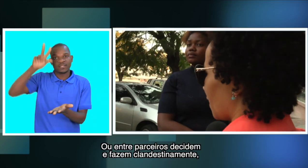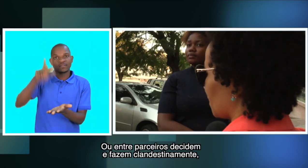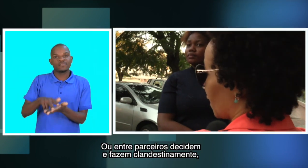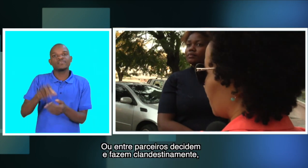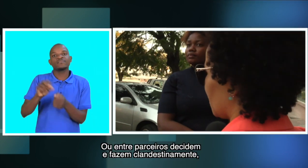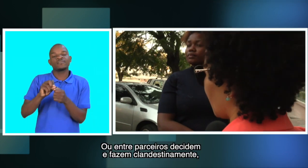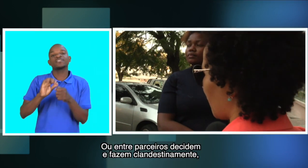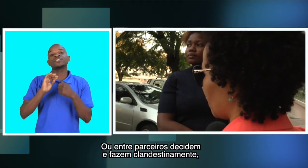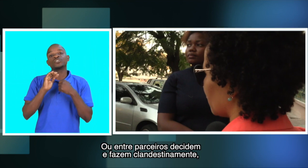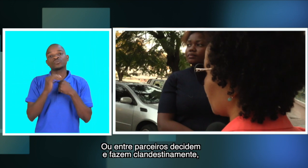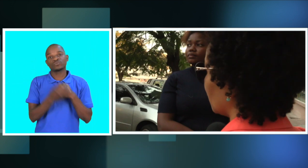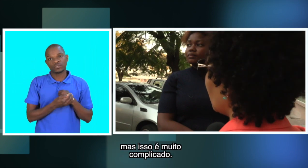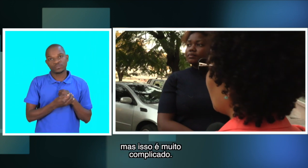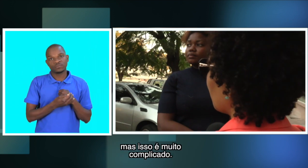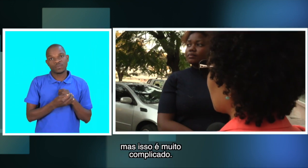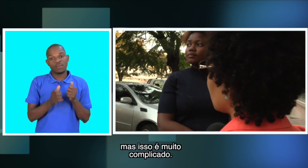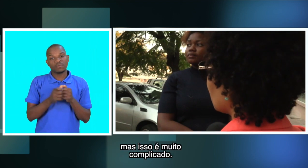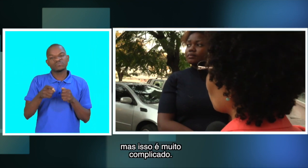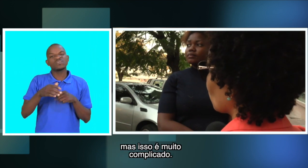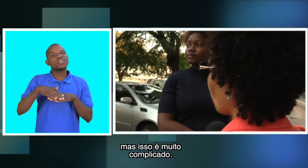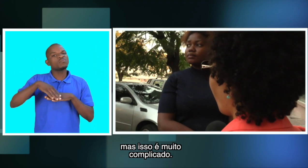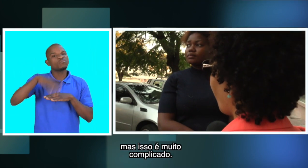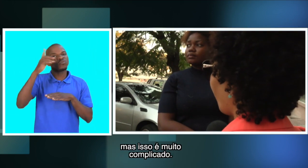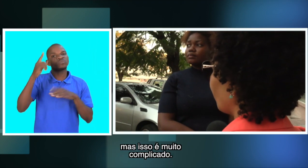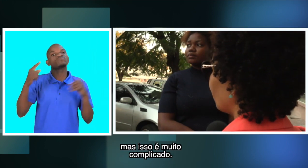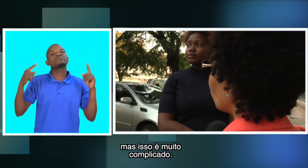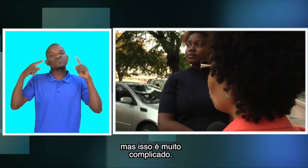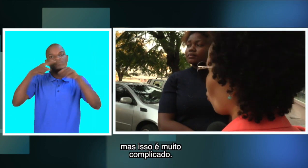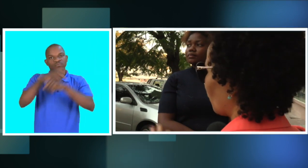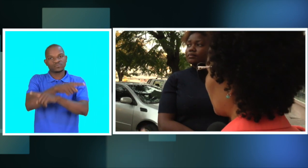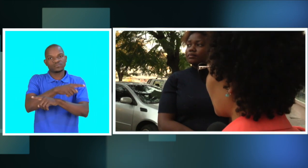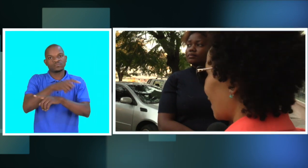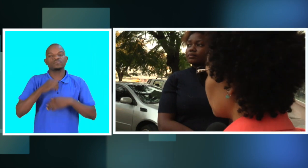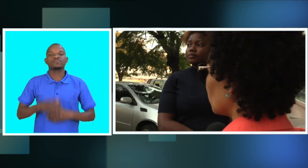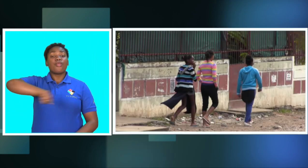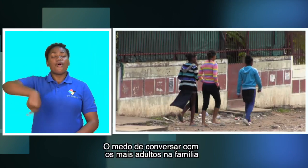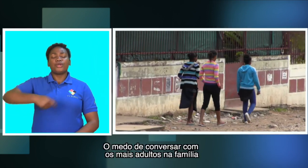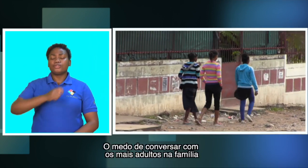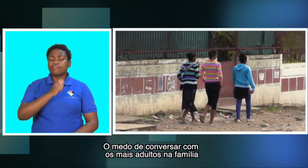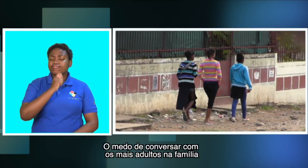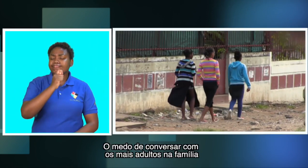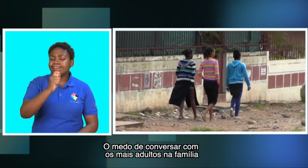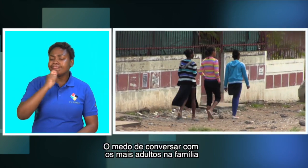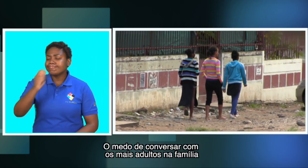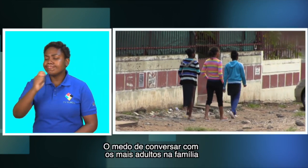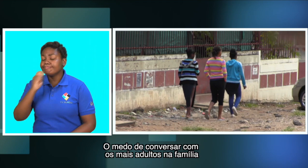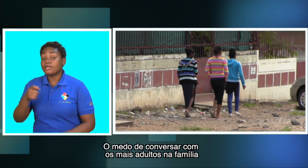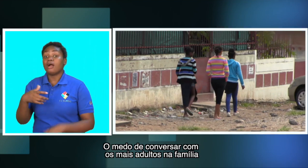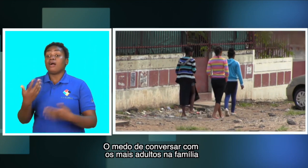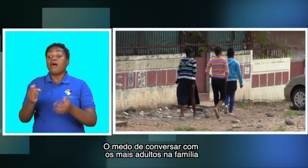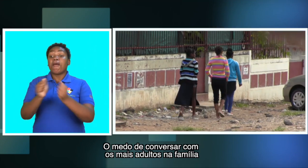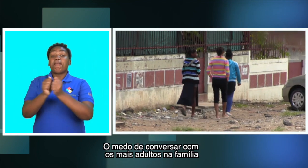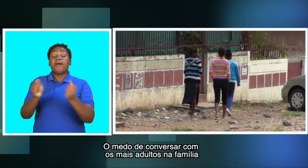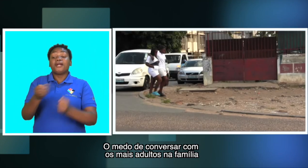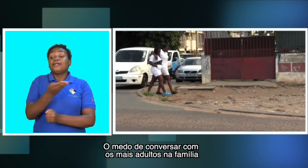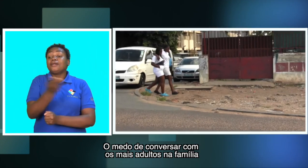fazem clandestinamente. Mas isso é muito complicado. O medo de conversar com os mais adultos na família